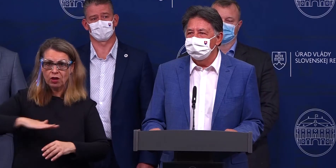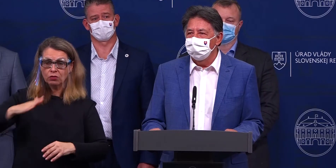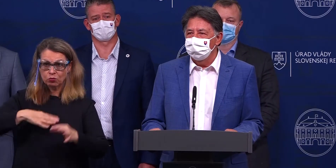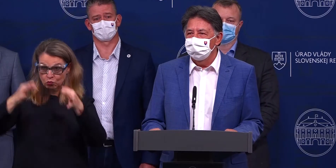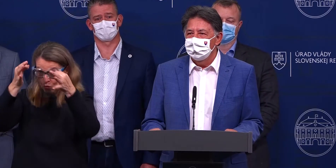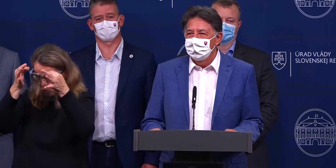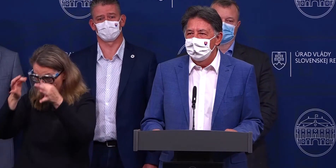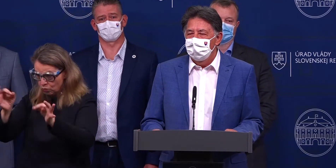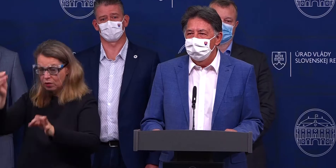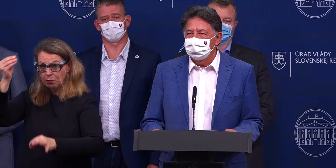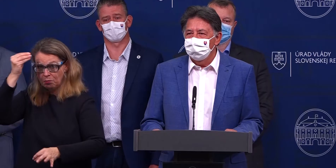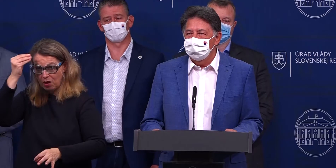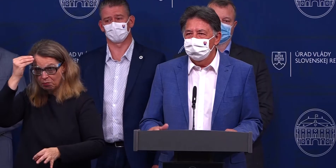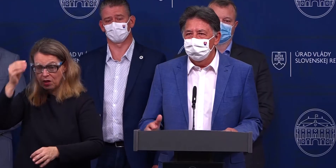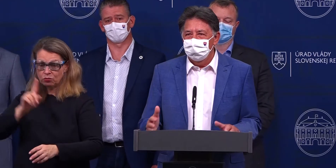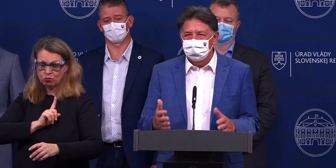uctiť